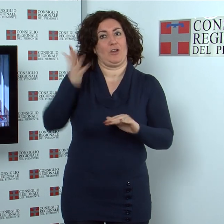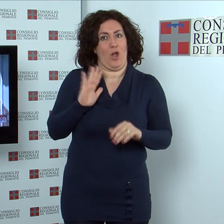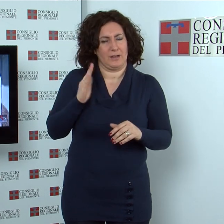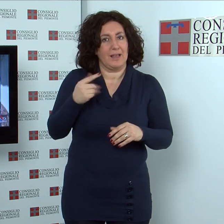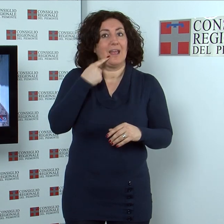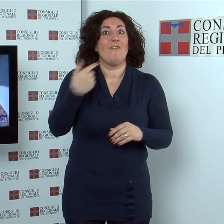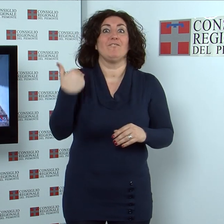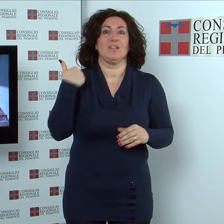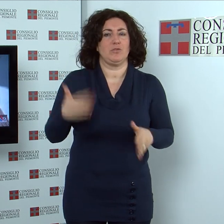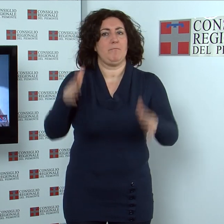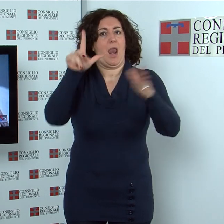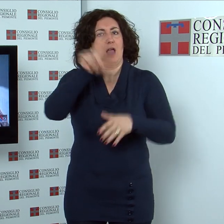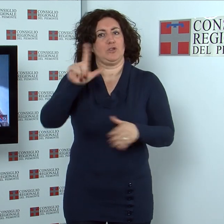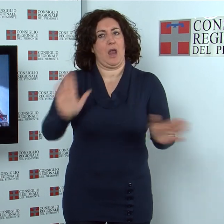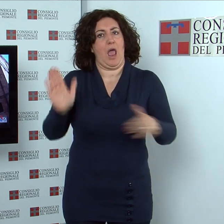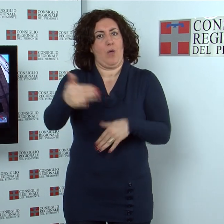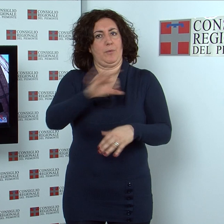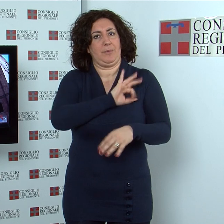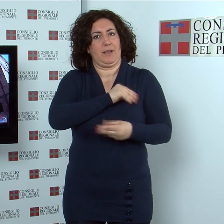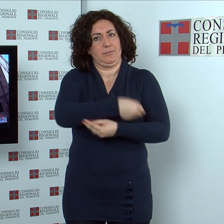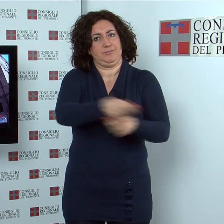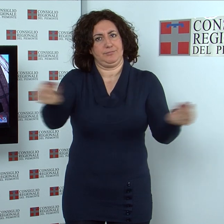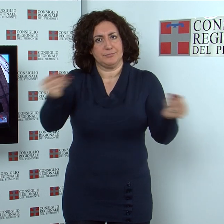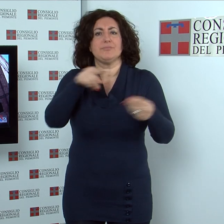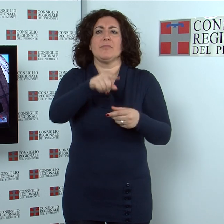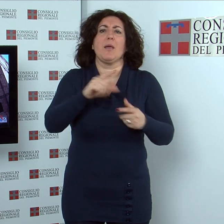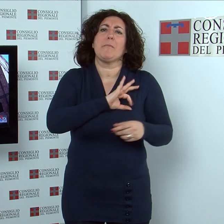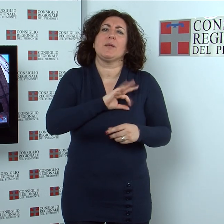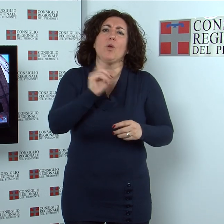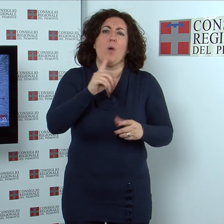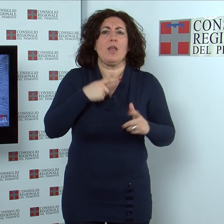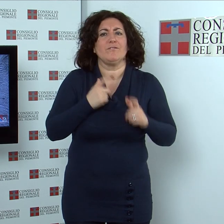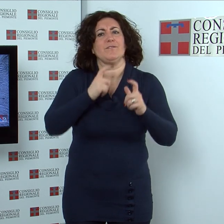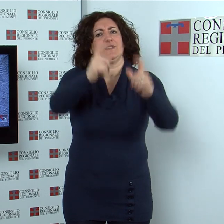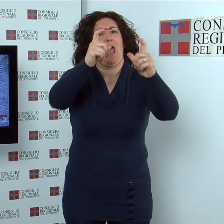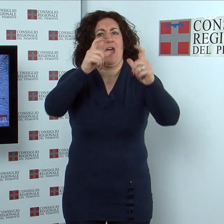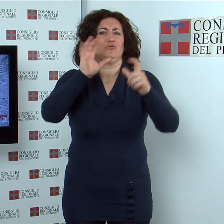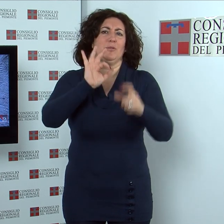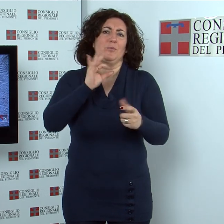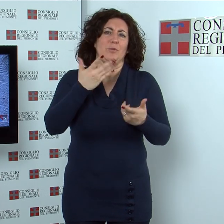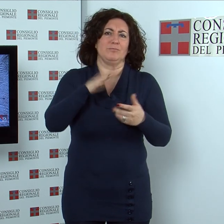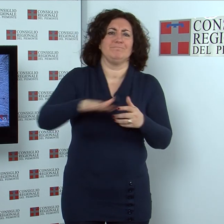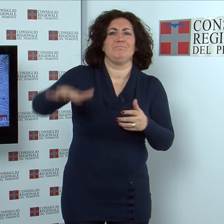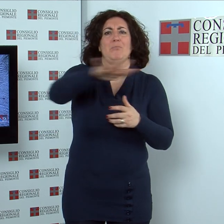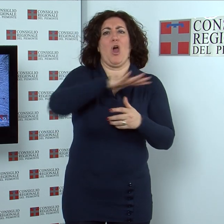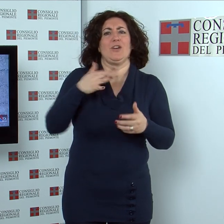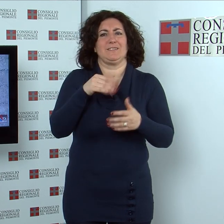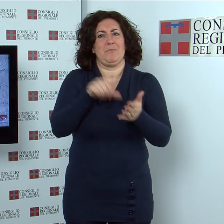Palazzo Lascaris e parteciperanno a un viaggio di studio in luoghi significativi come il confine orientale italiano, la risiera di San Sabba e la